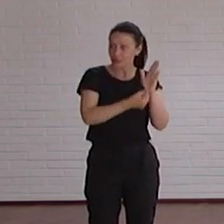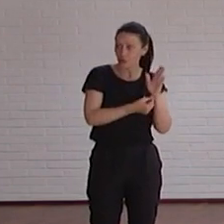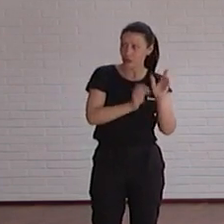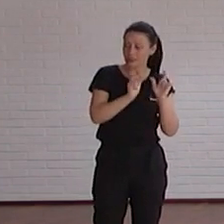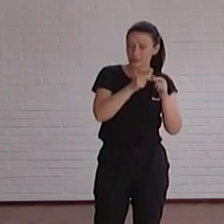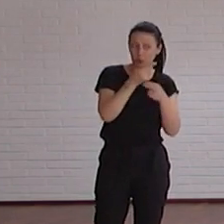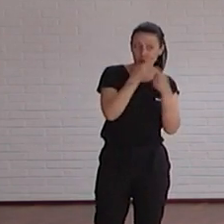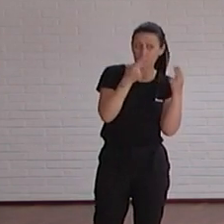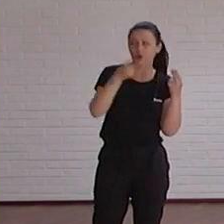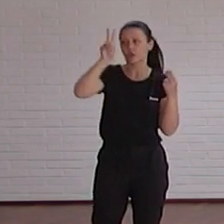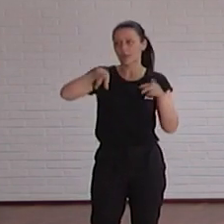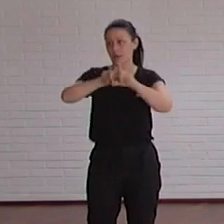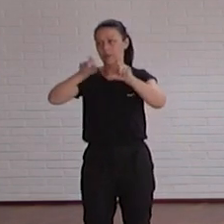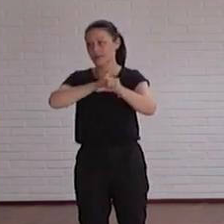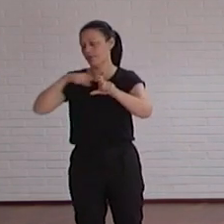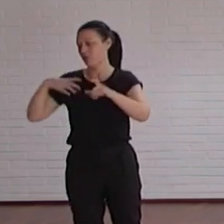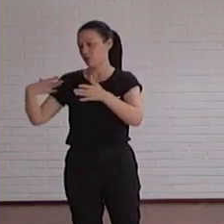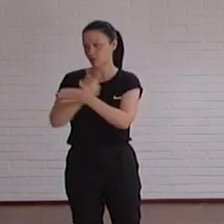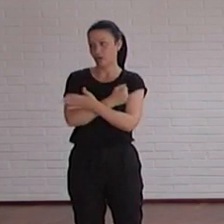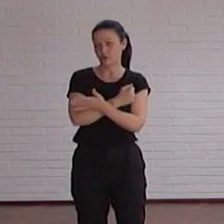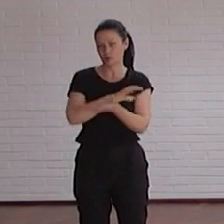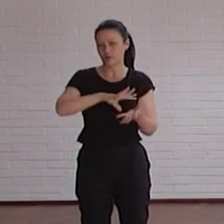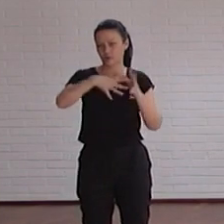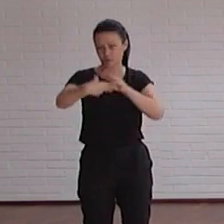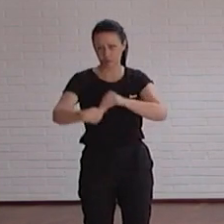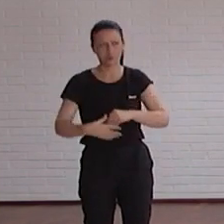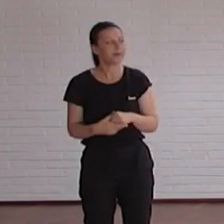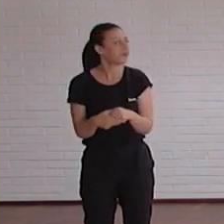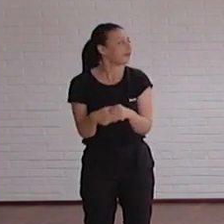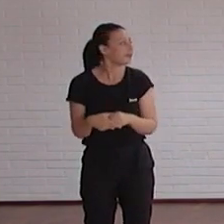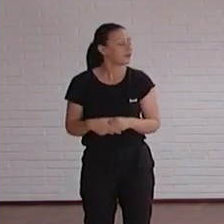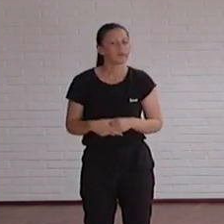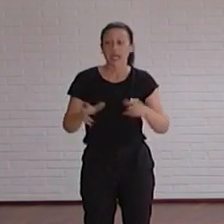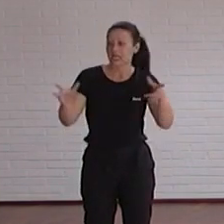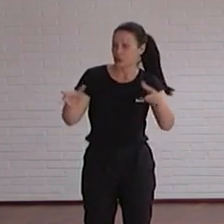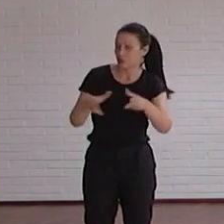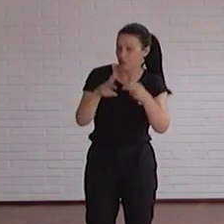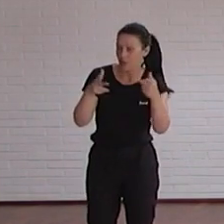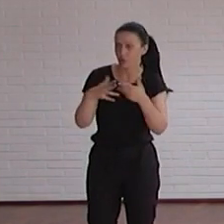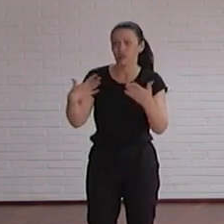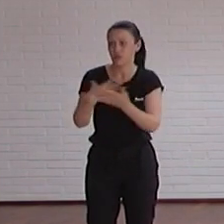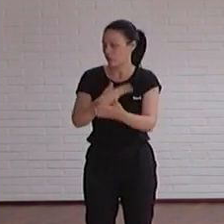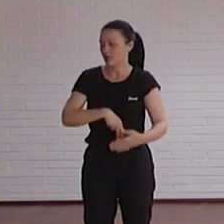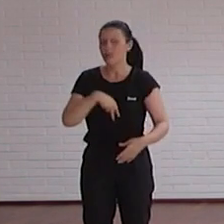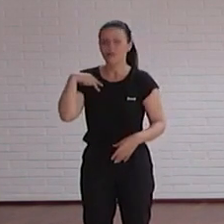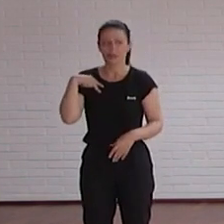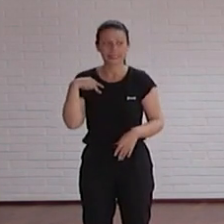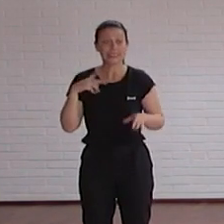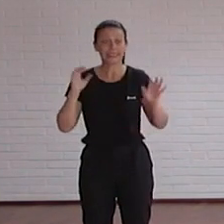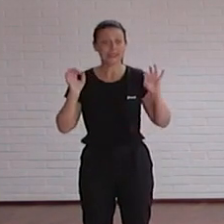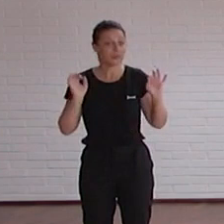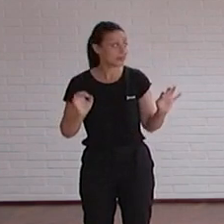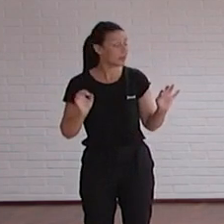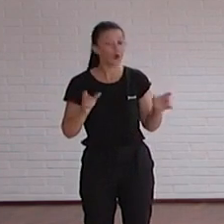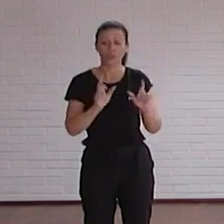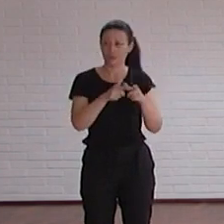apliquen también a todas las empresas y, pues, asociaciones y todo en general. ¿Vale? Así que, pues, se ha empezado con